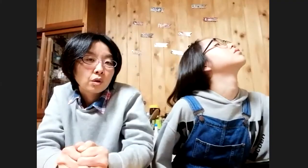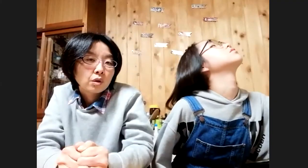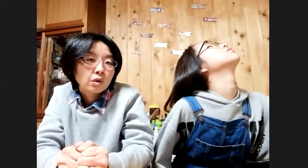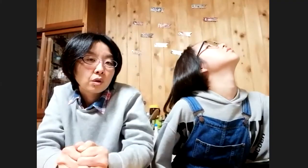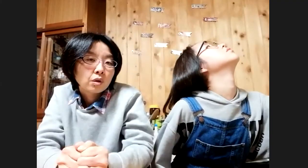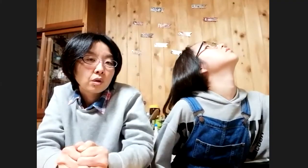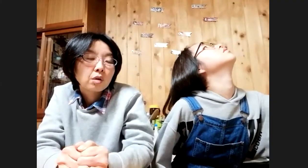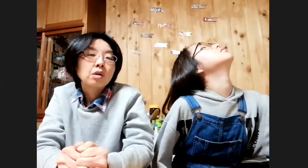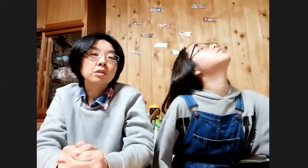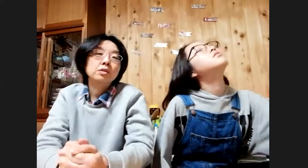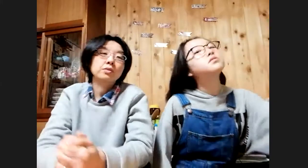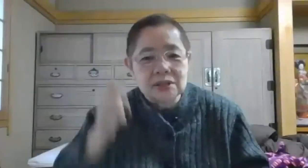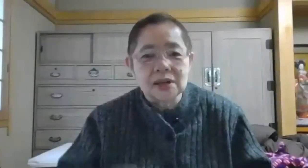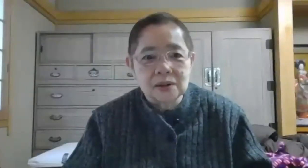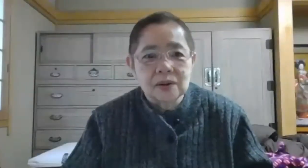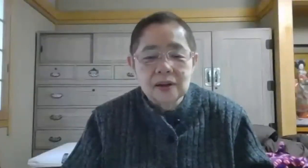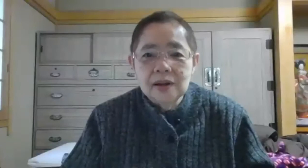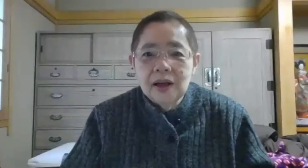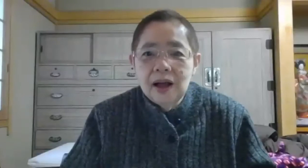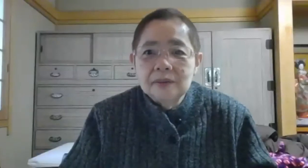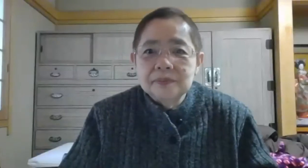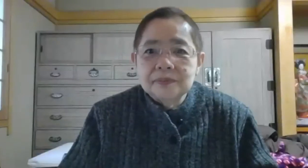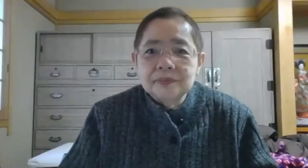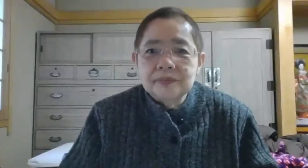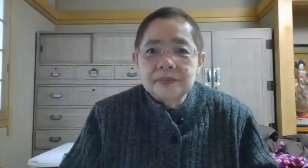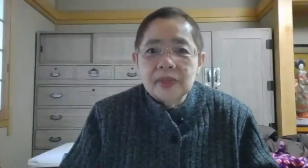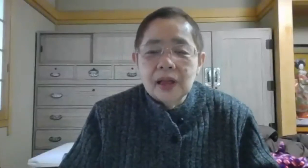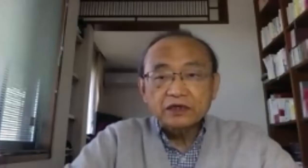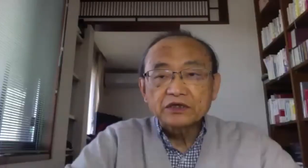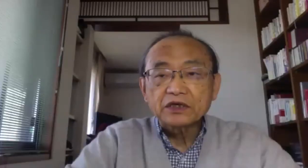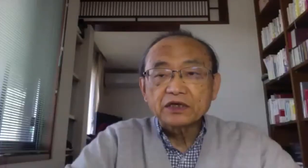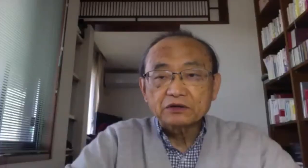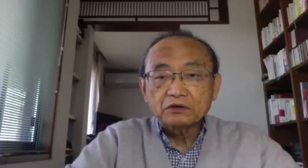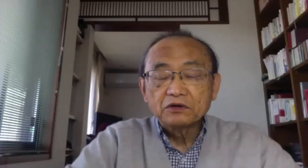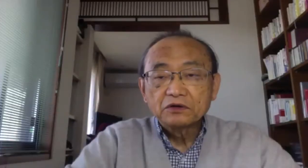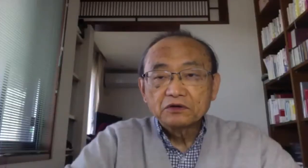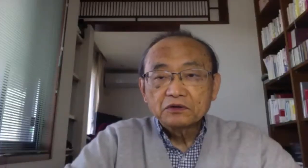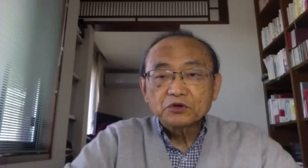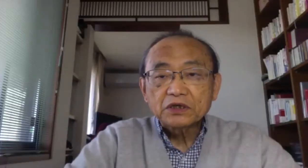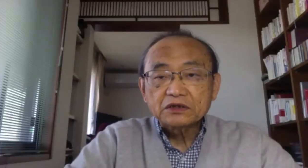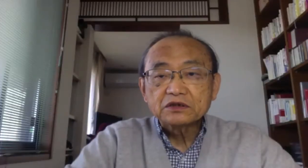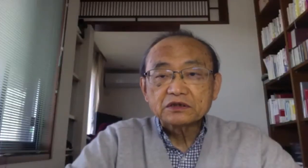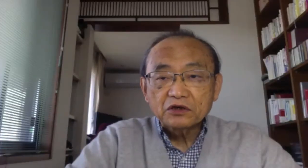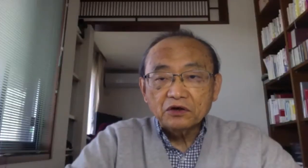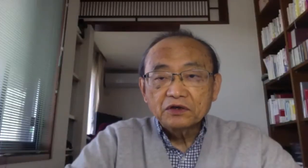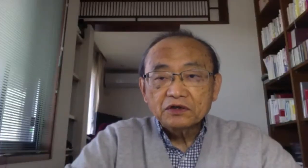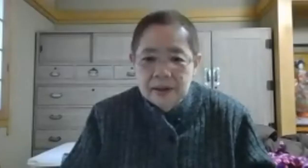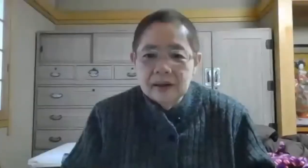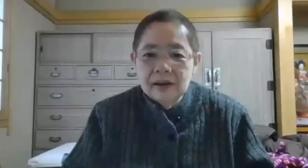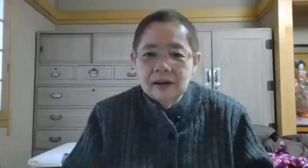文字かなと指文字でしょだから指文字だとついていけないんじゃないかと思ったりするんですけど楽しみにやってみ